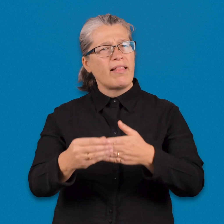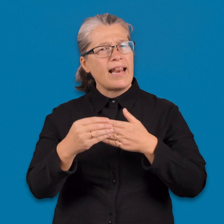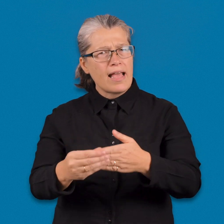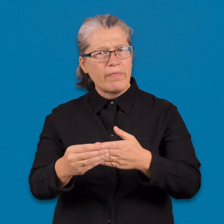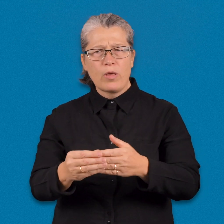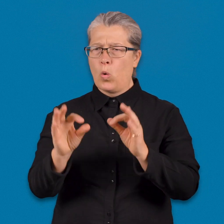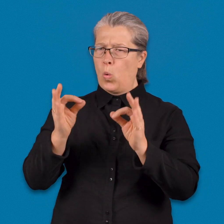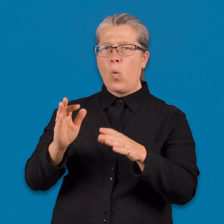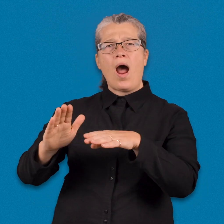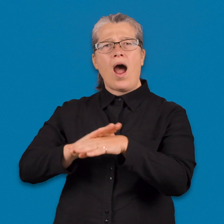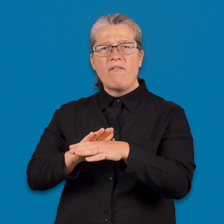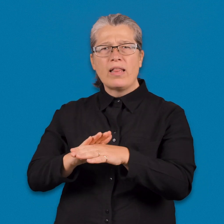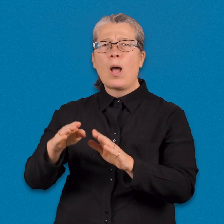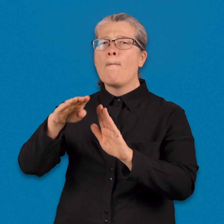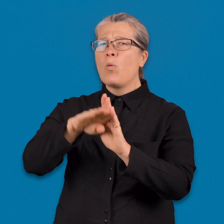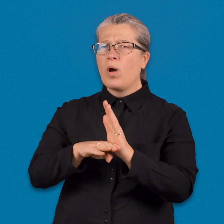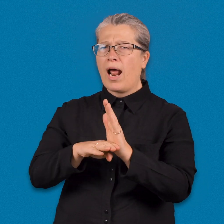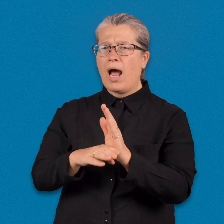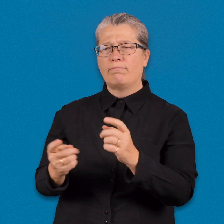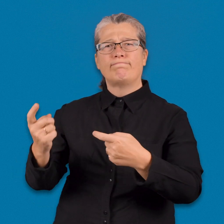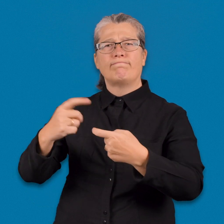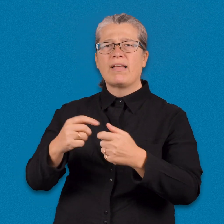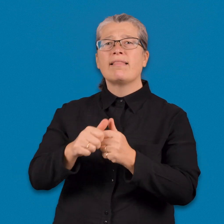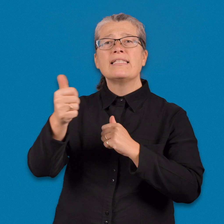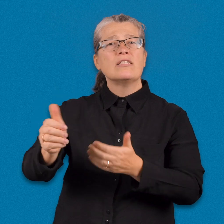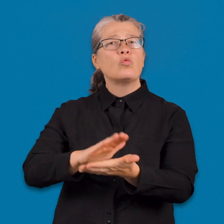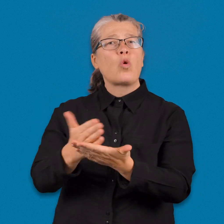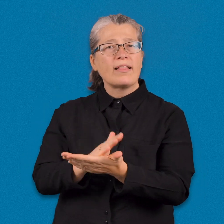Handledning i hur man använder programmet för distanstolkning.